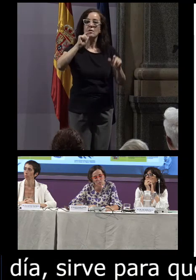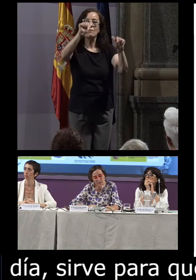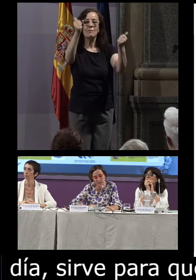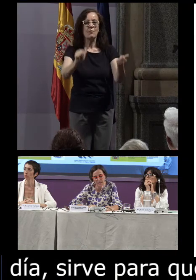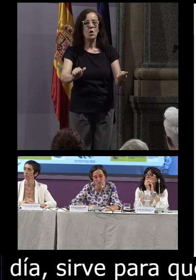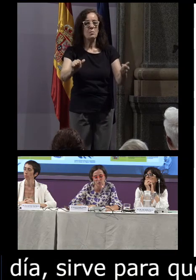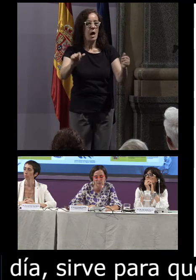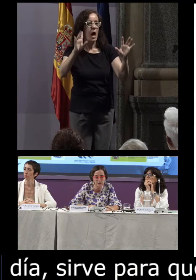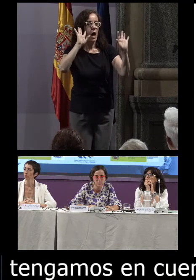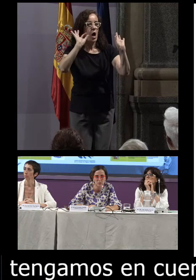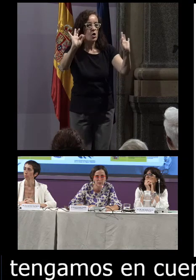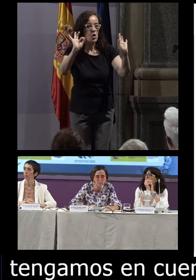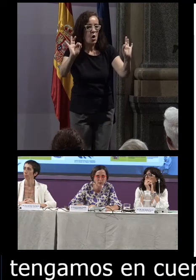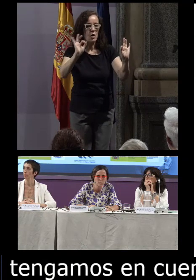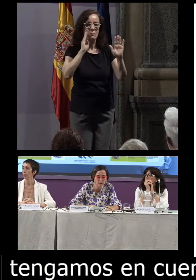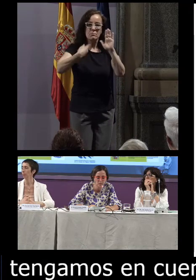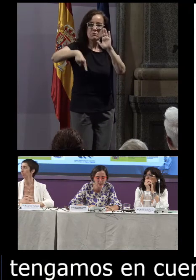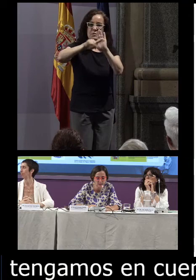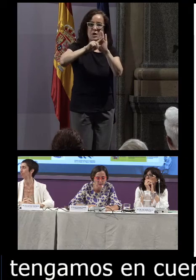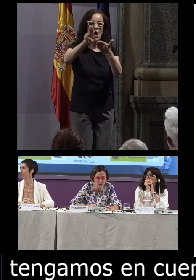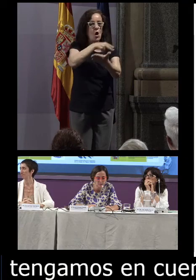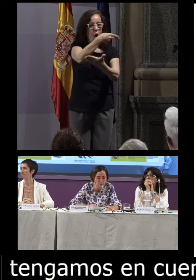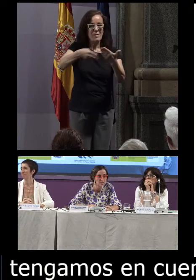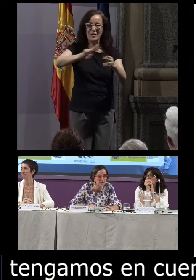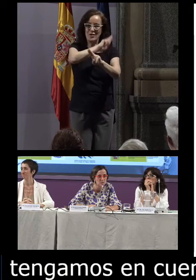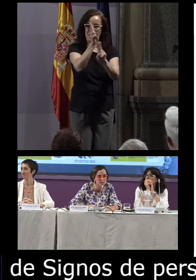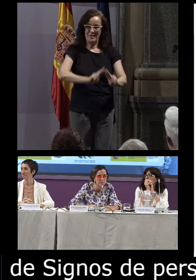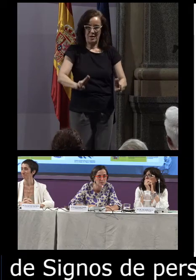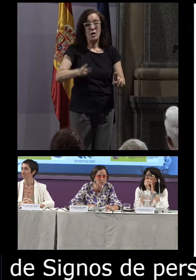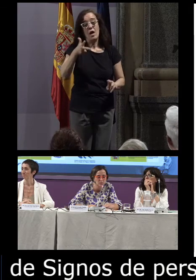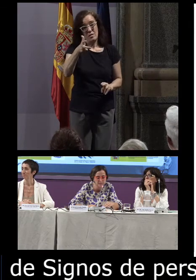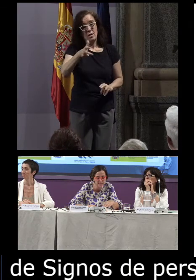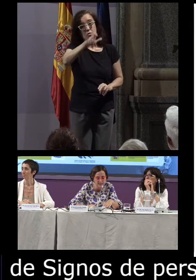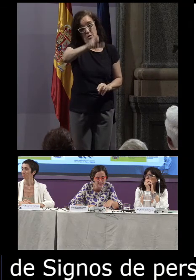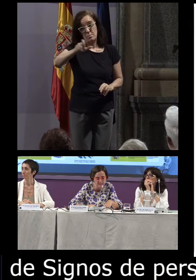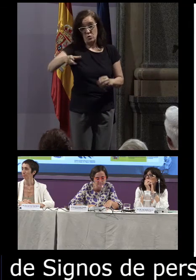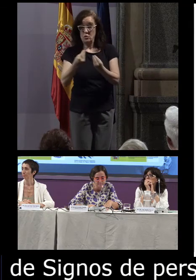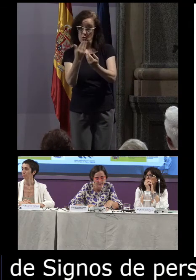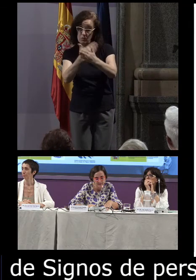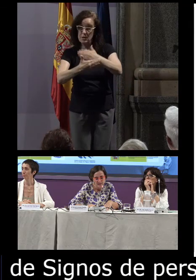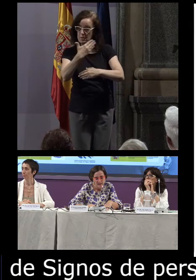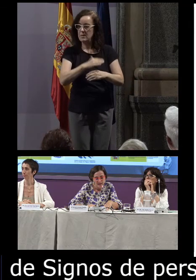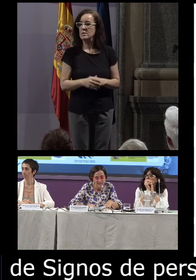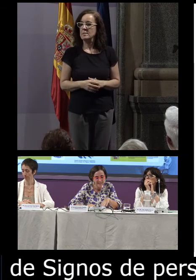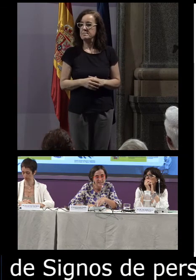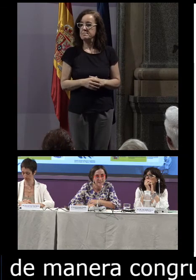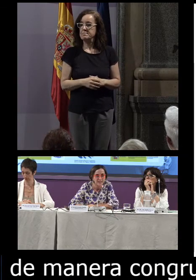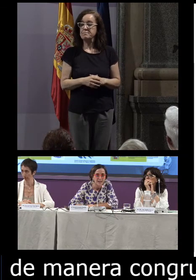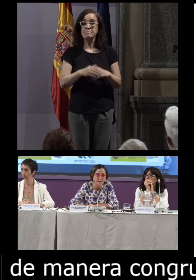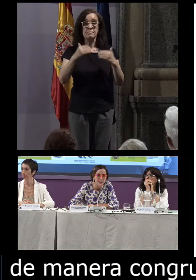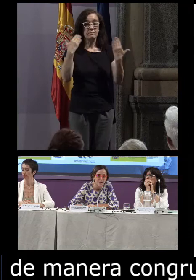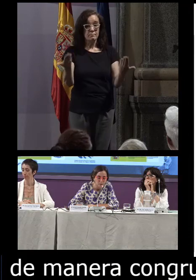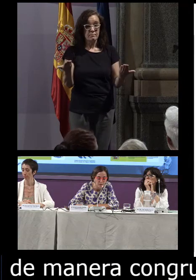congruente con los preceptos de la propia Convención Internacional sobre los Derechos de las Personas con Discapacidad. Así,